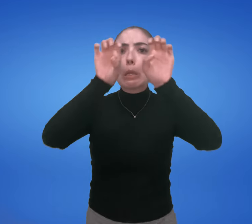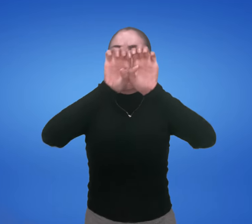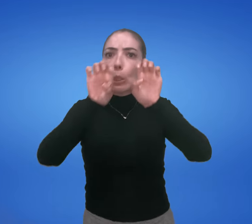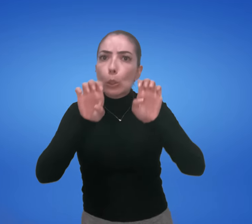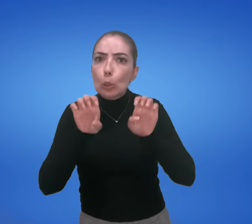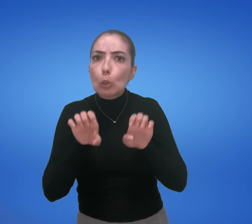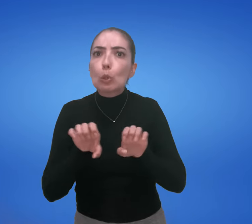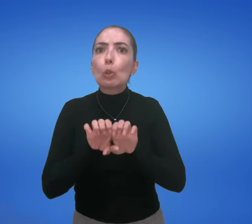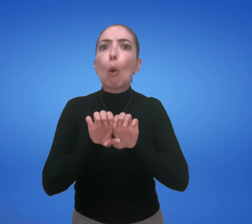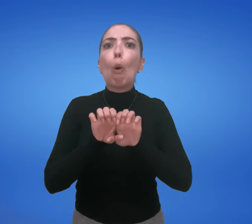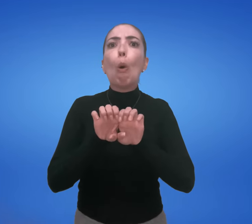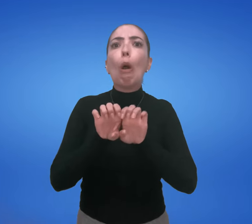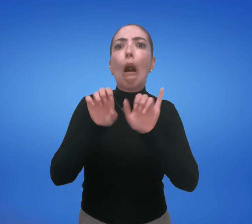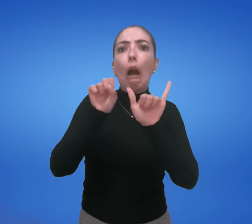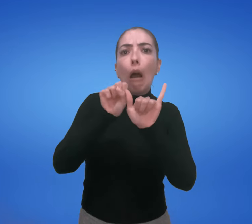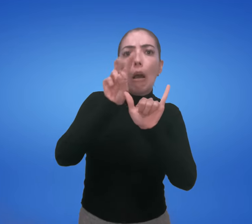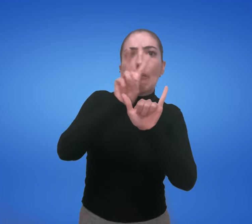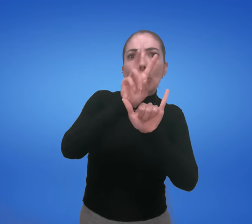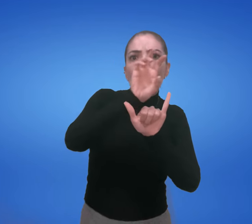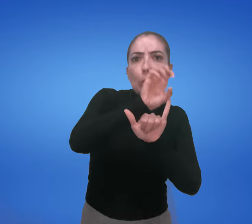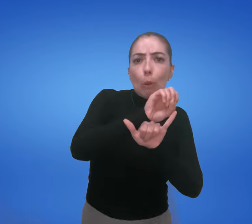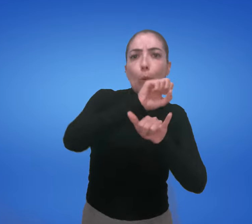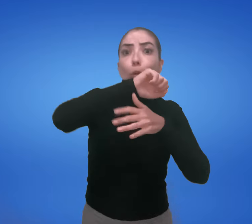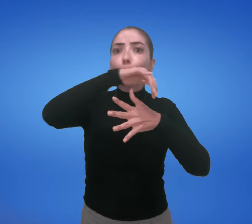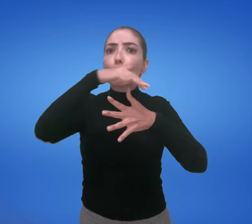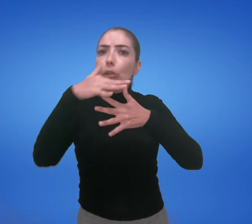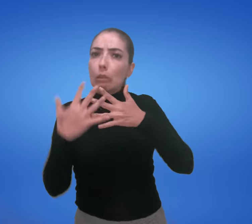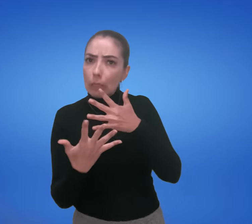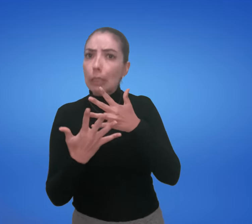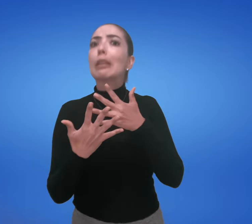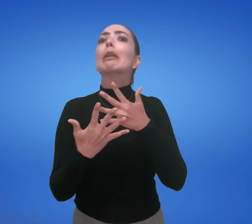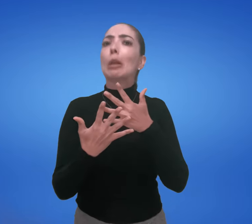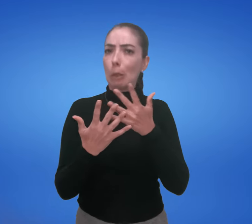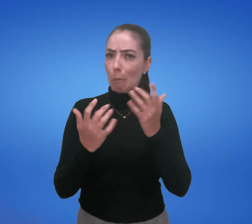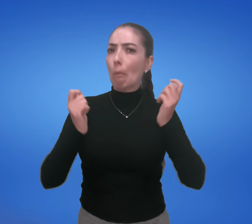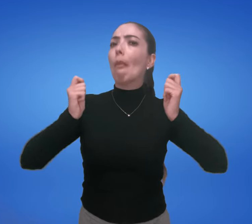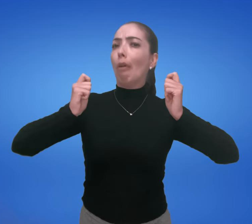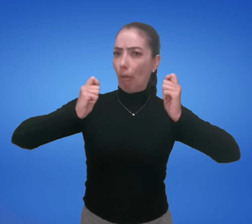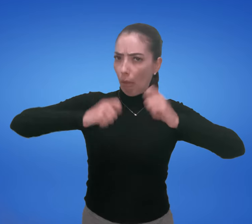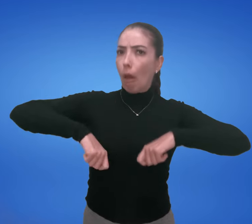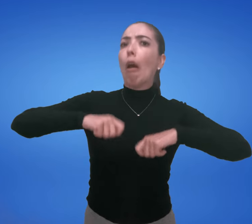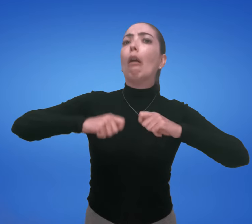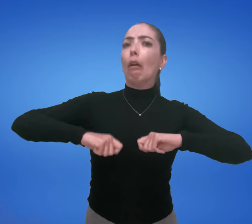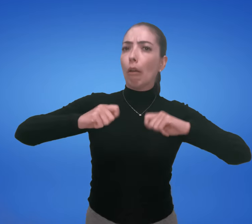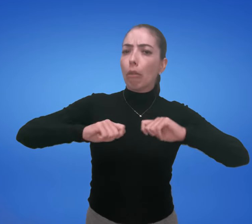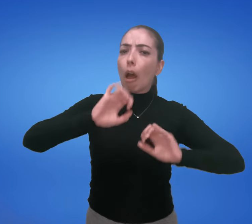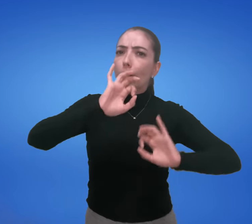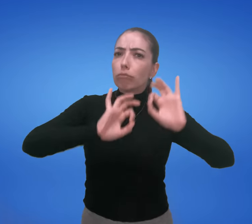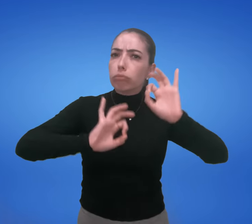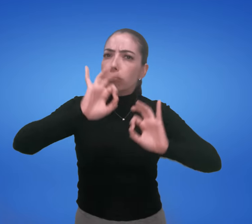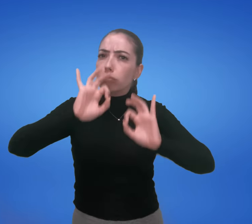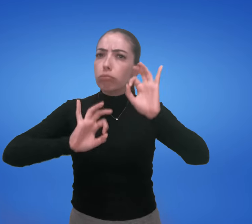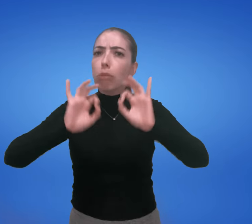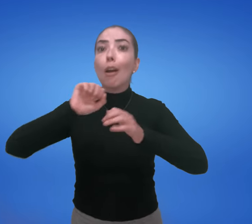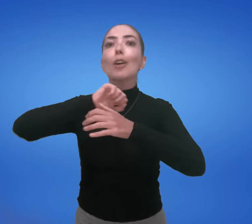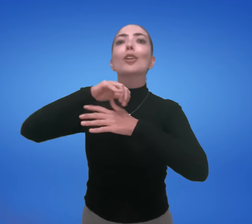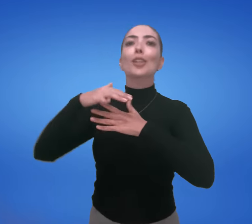Vocês perceberam que é possível mais de uma estrutura na língua de sinais? Sim, é possível.